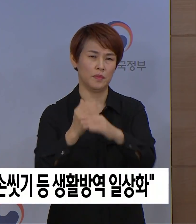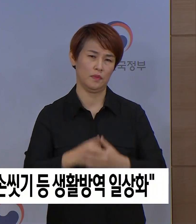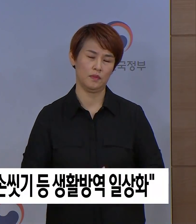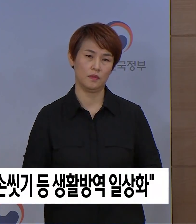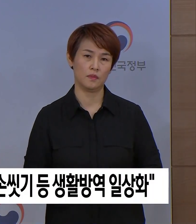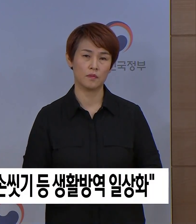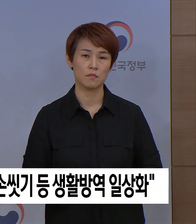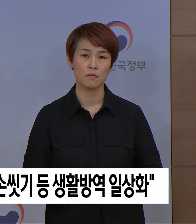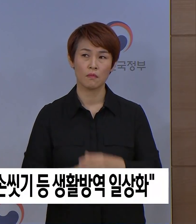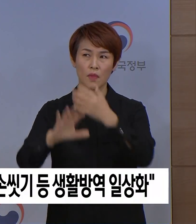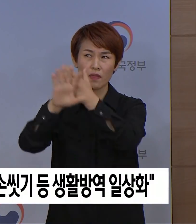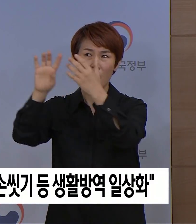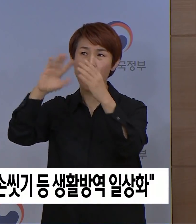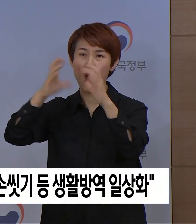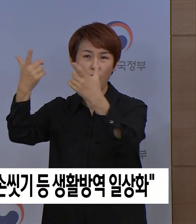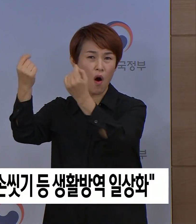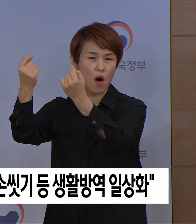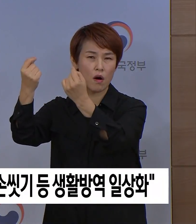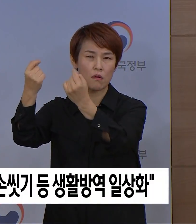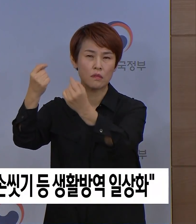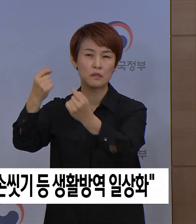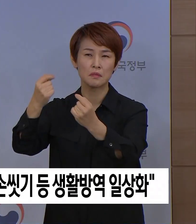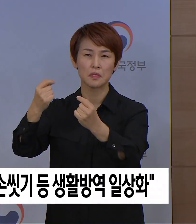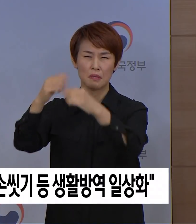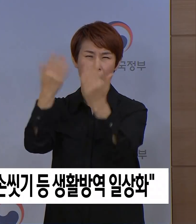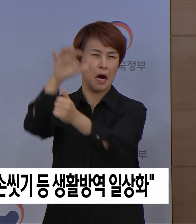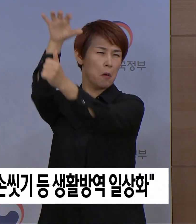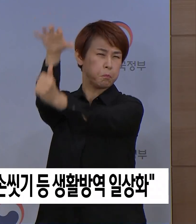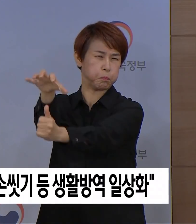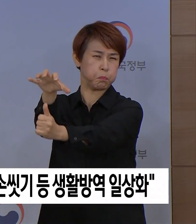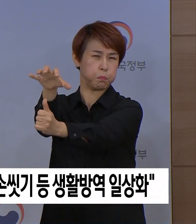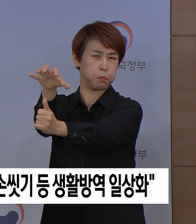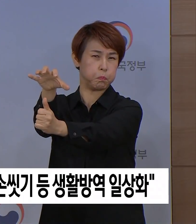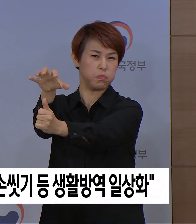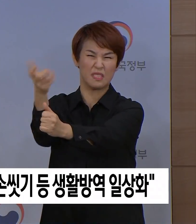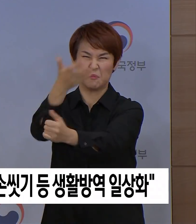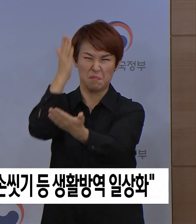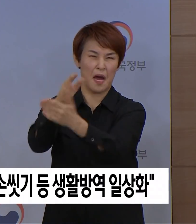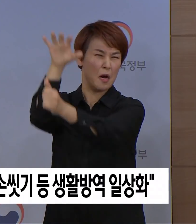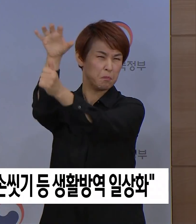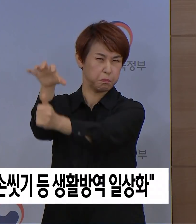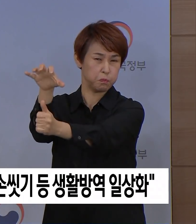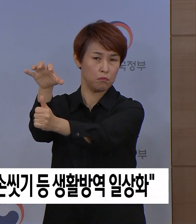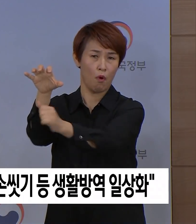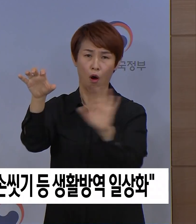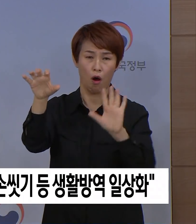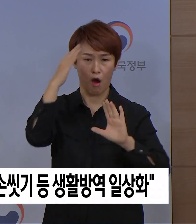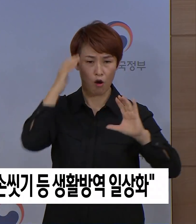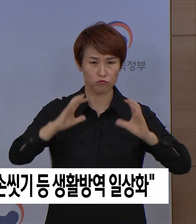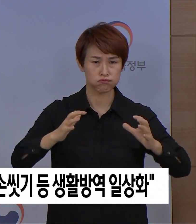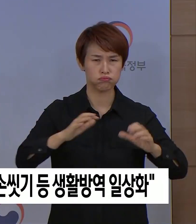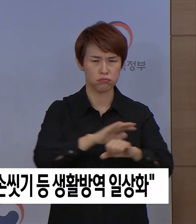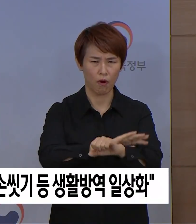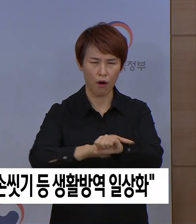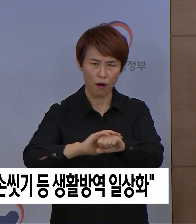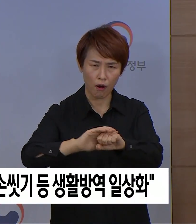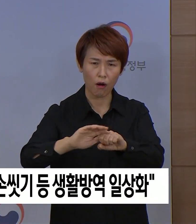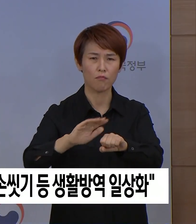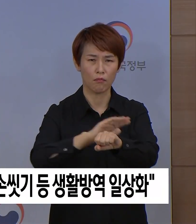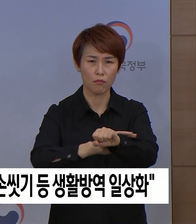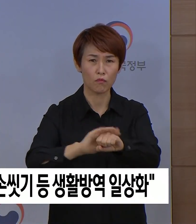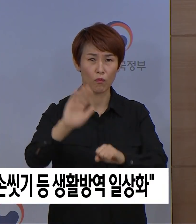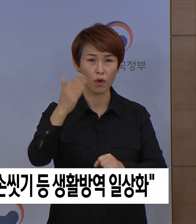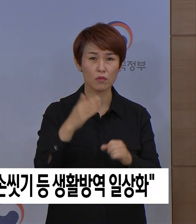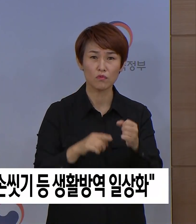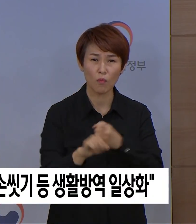다른 나라들처럼 극단적인 직장 폐쇄나 이동 제한을 하지 않고도 이렇게 맞서고 있는 것은 국민